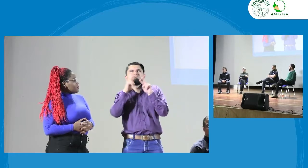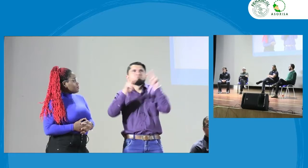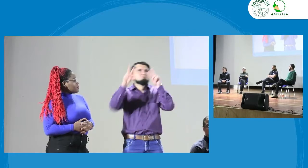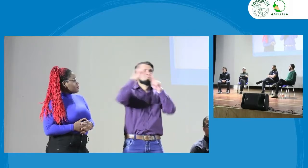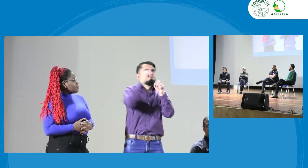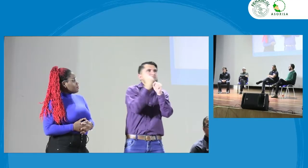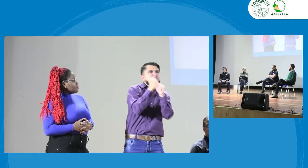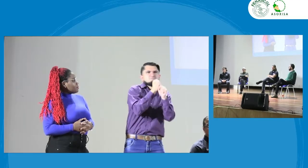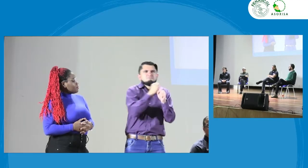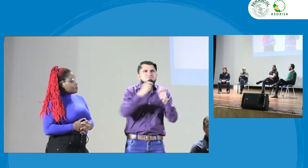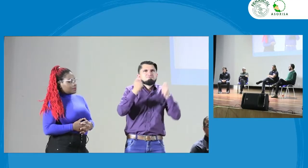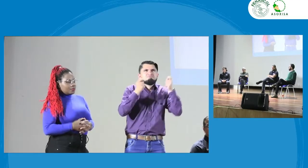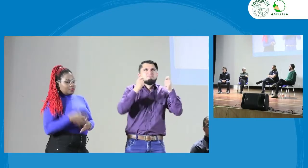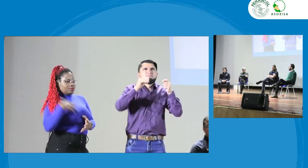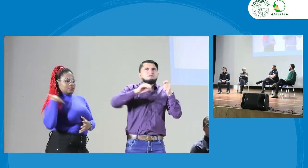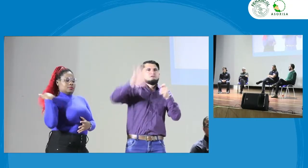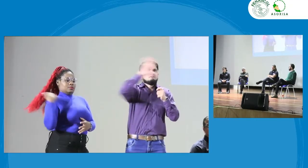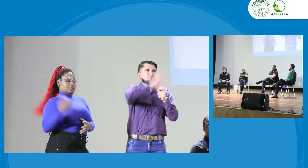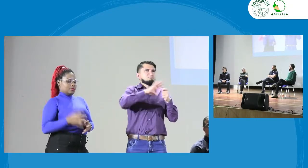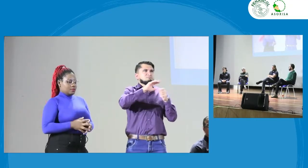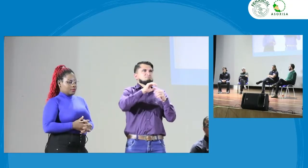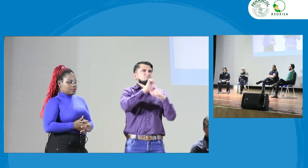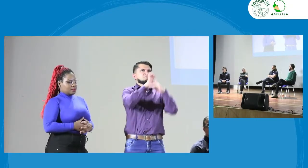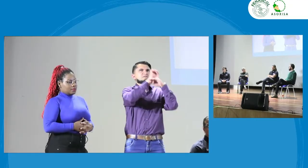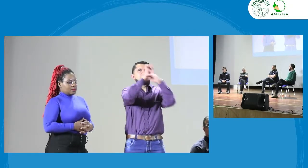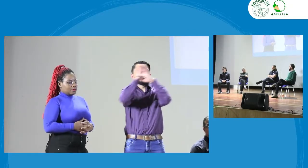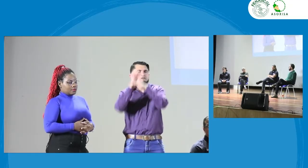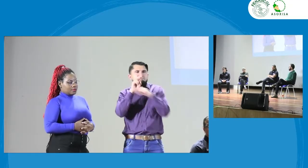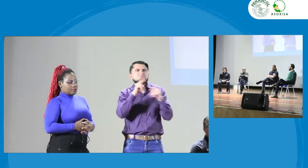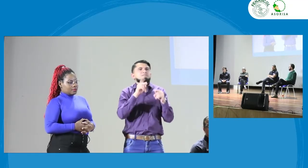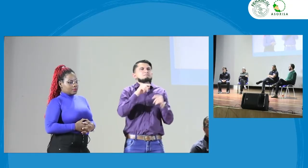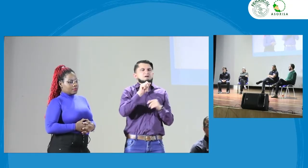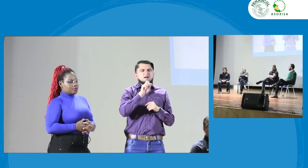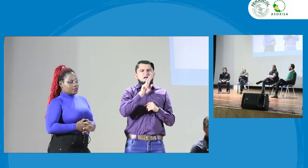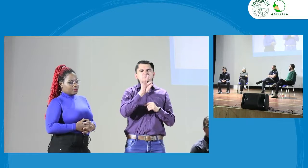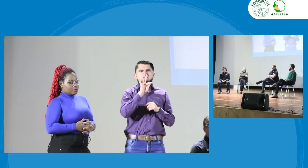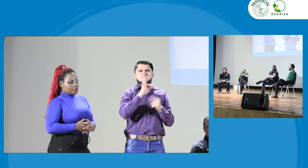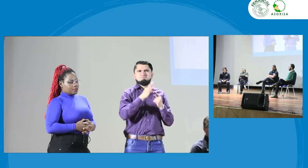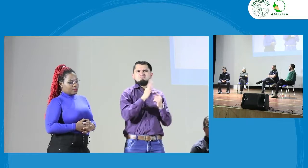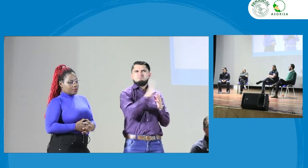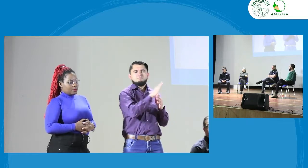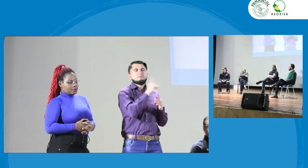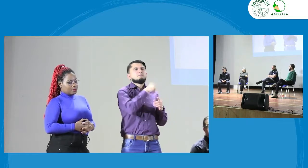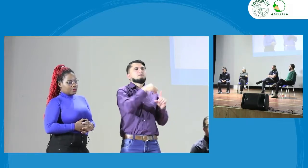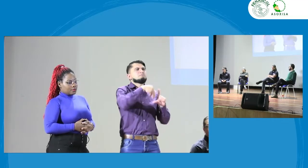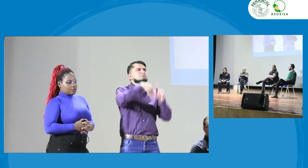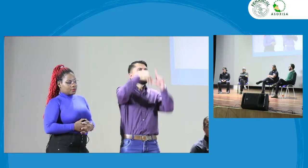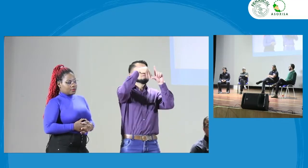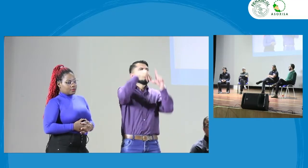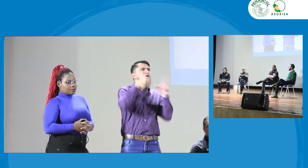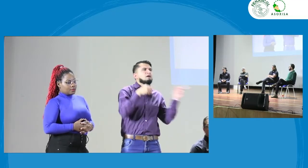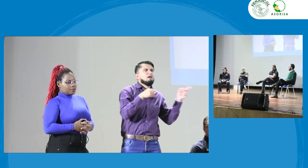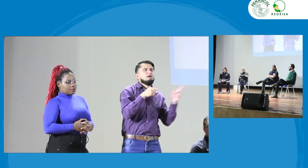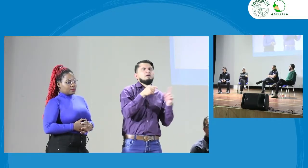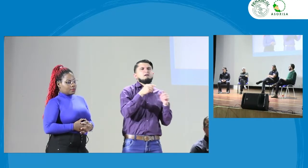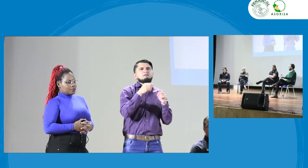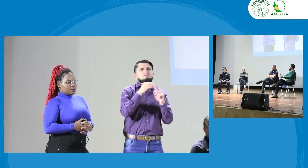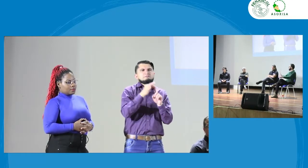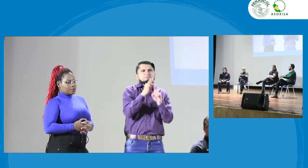en la Agencia para la Revolución Territorial para el